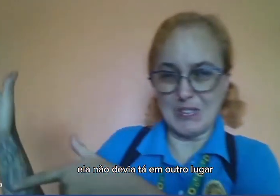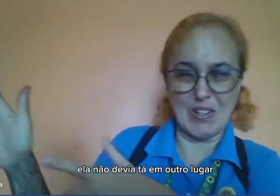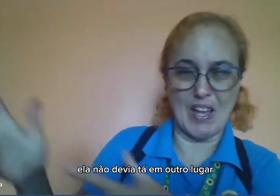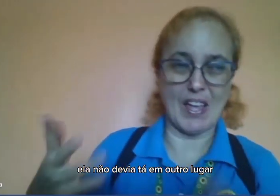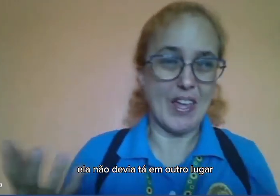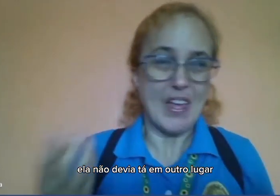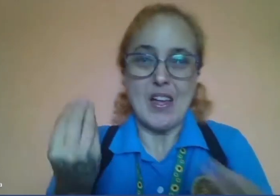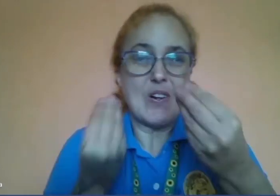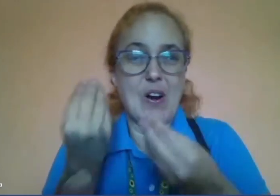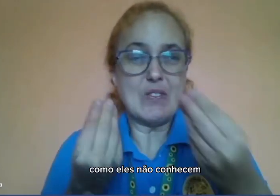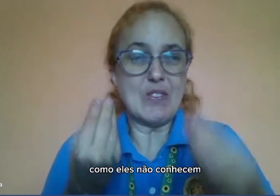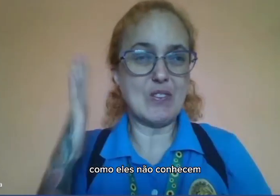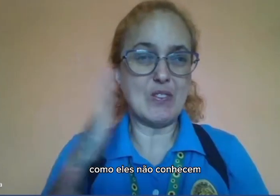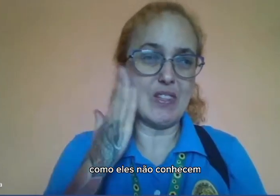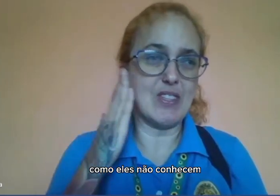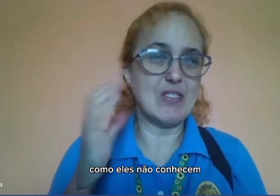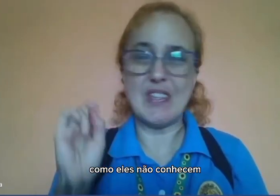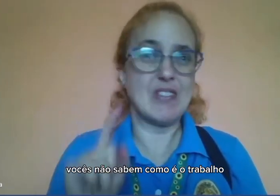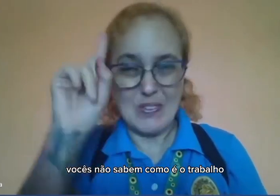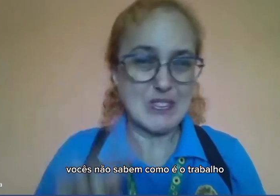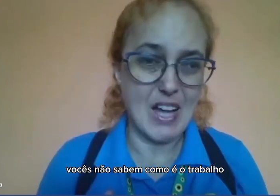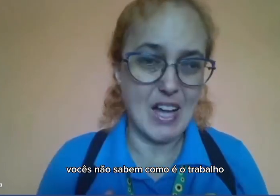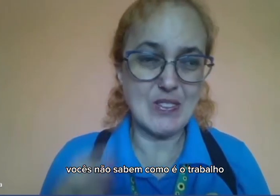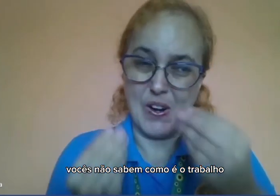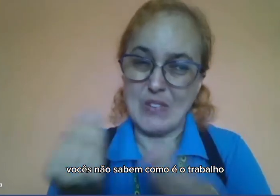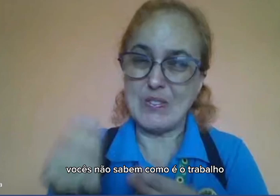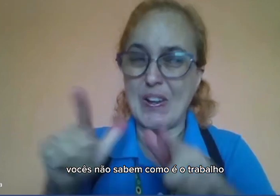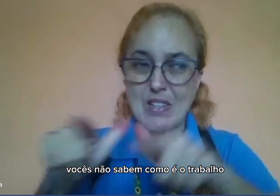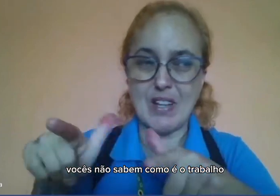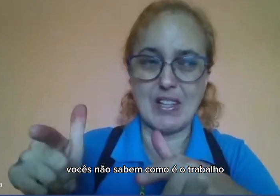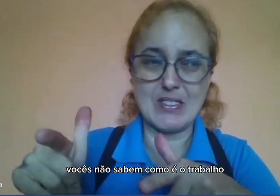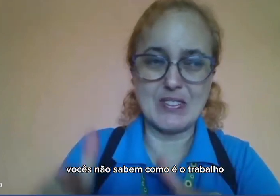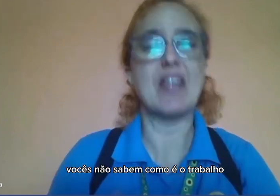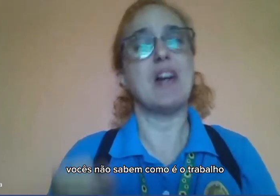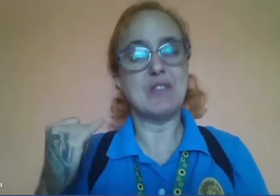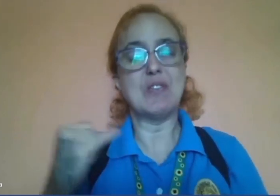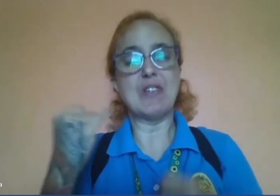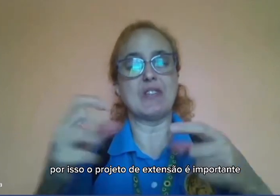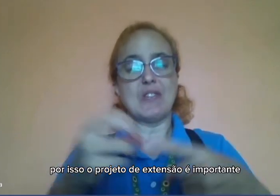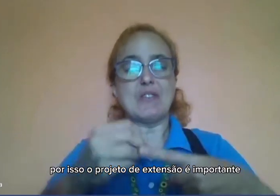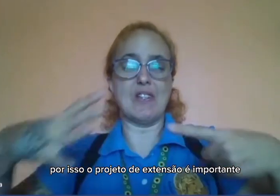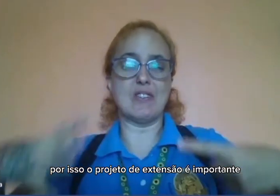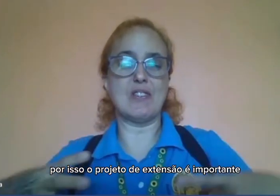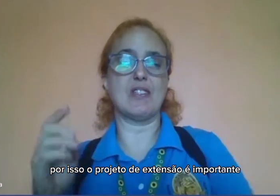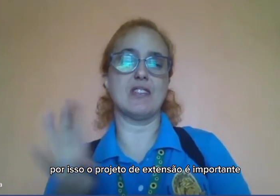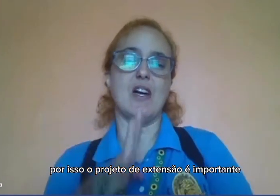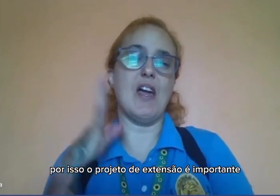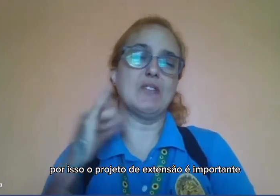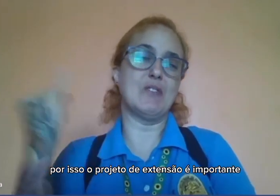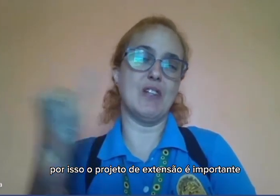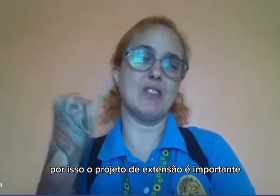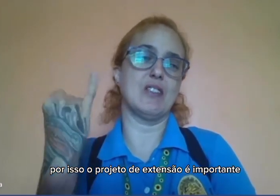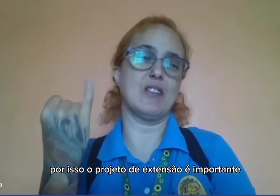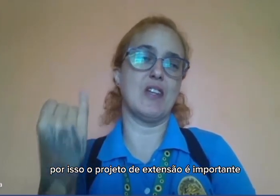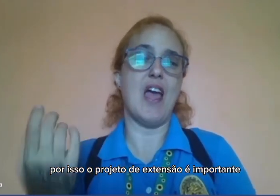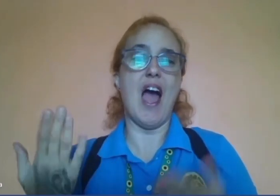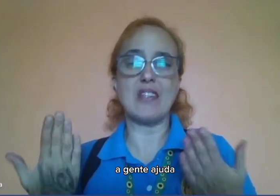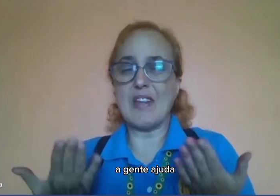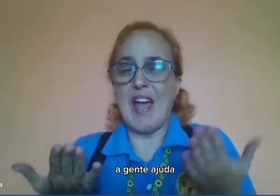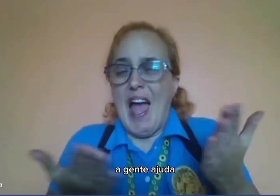estar em outro lugar. O cômodo não faz isso, eles não sabem como é o trabalho. Por isso o projeto de extensão é importante. A gente